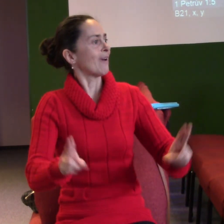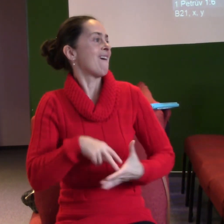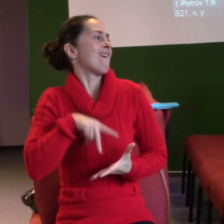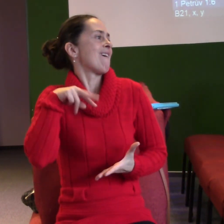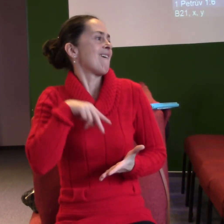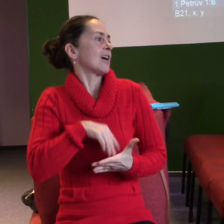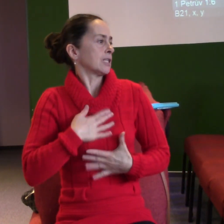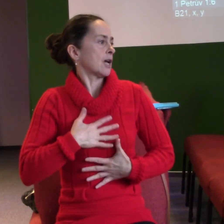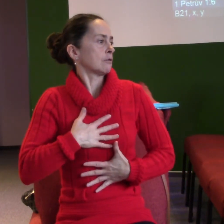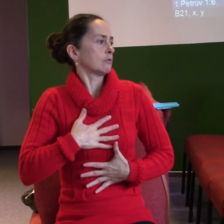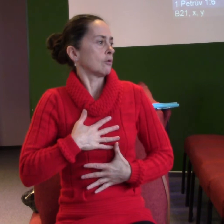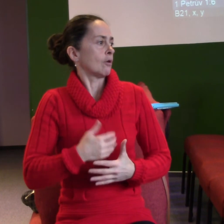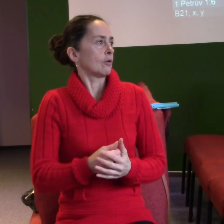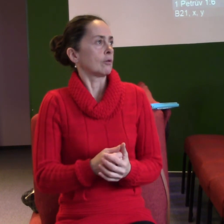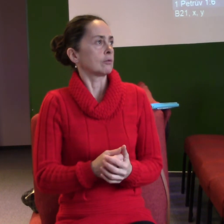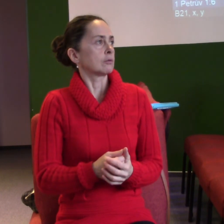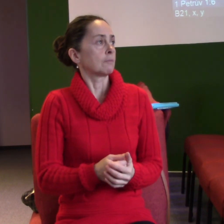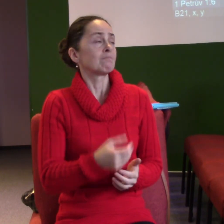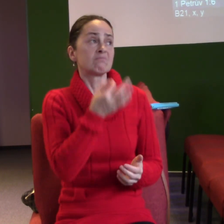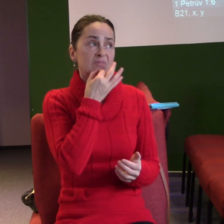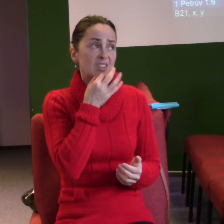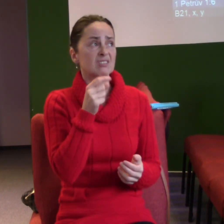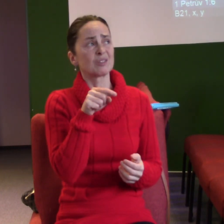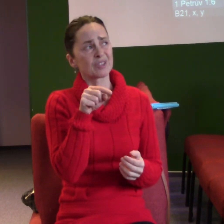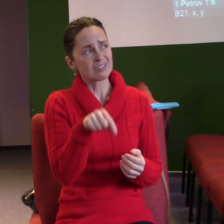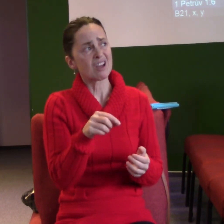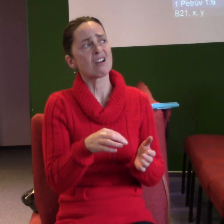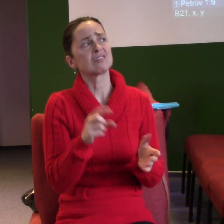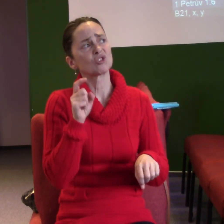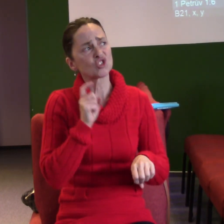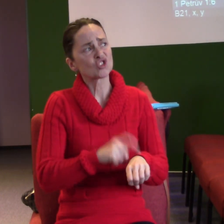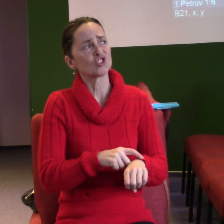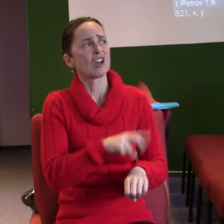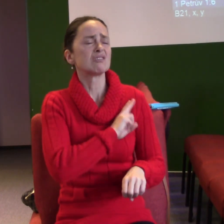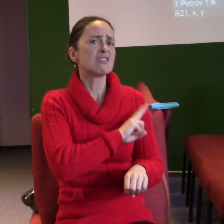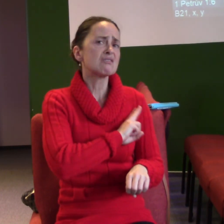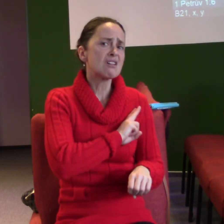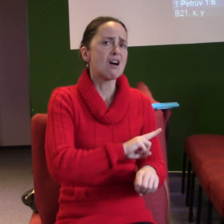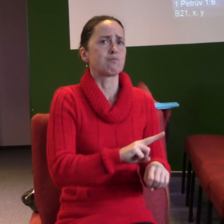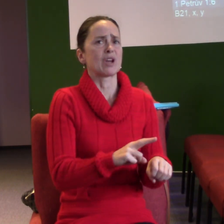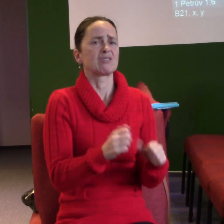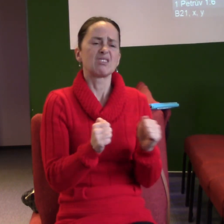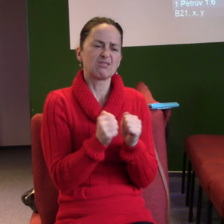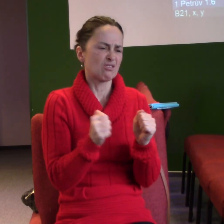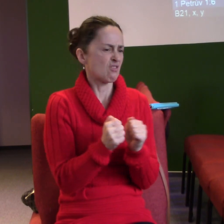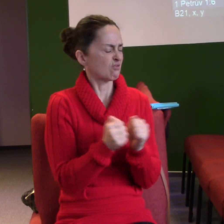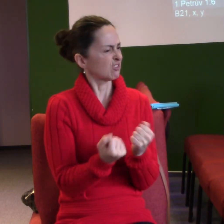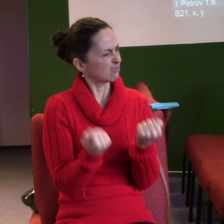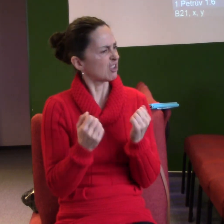I když jste nyní nakrátkojili to nutné zarmoucení rozličnými zkouškami, aby osvědčenost